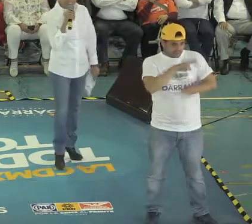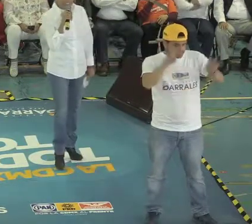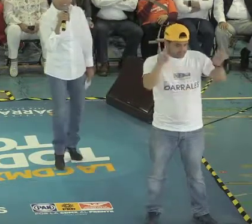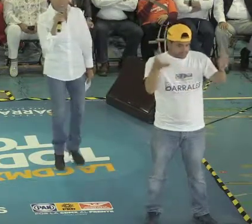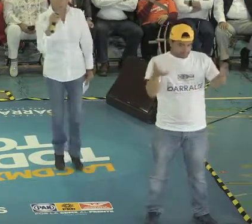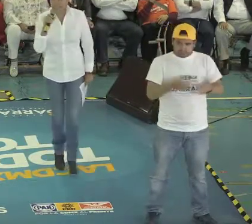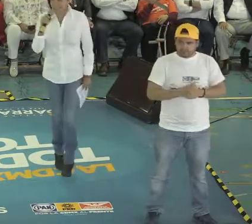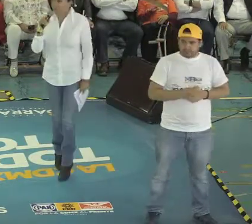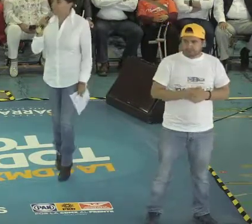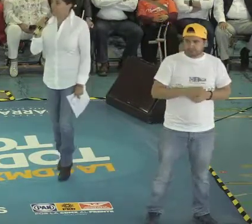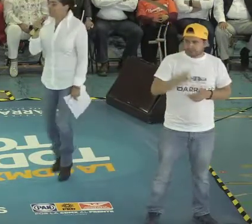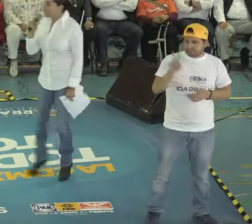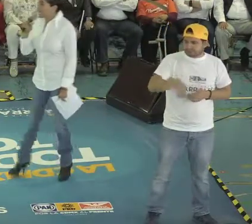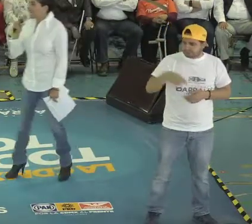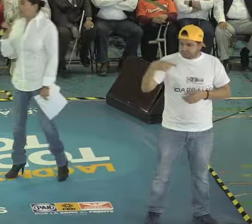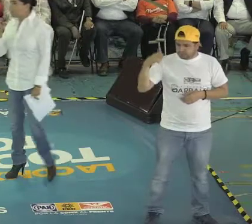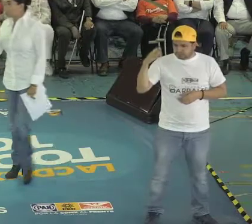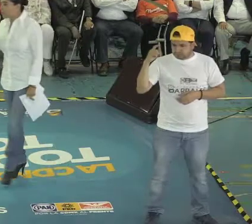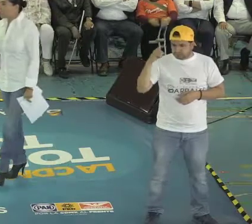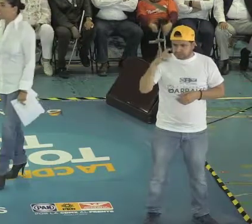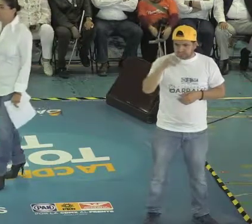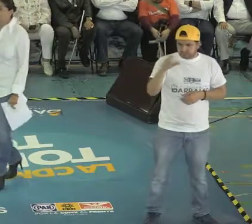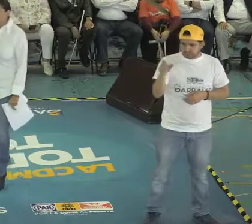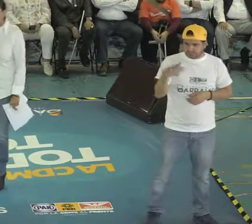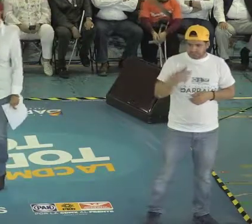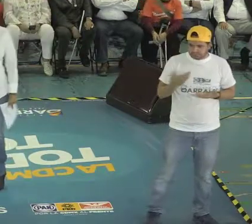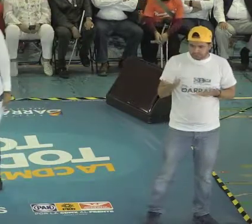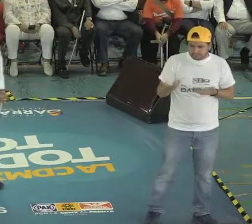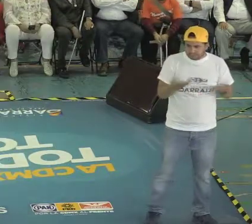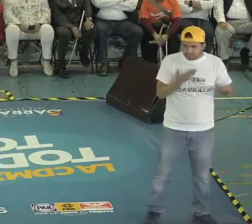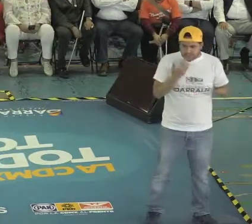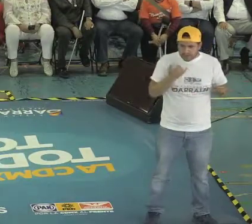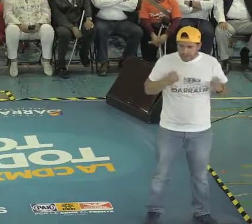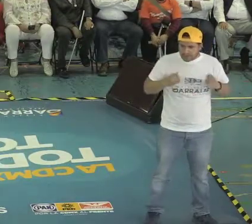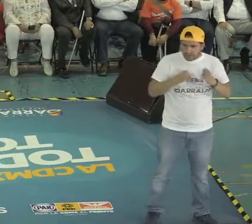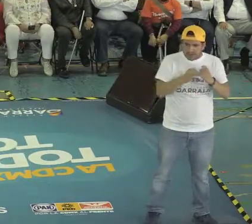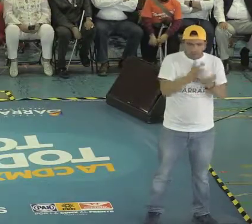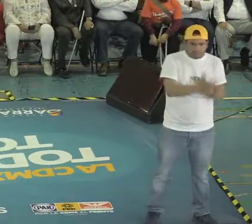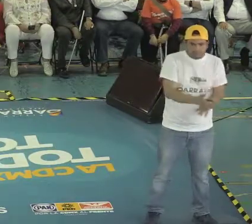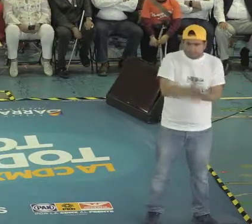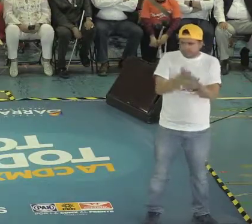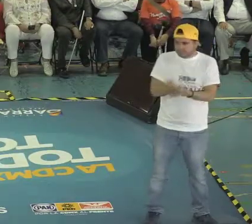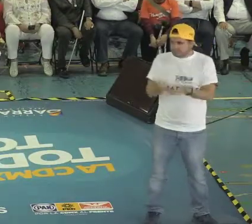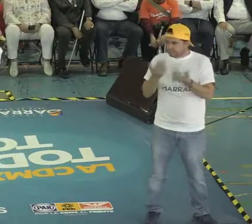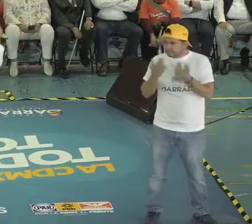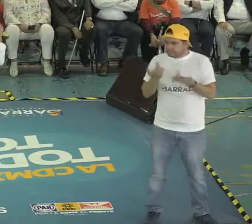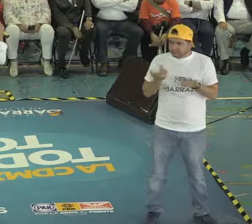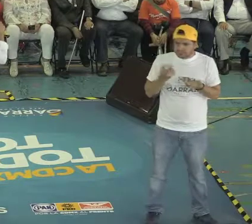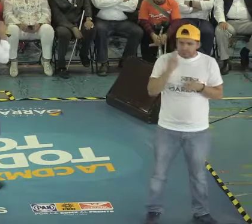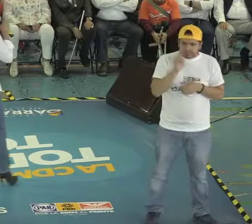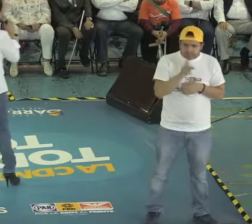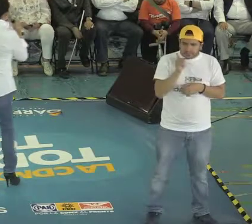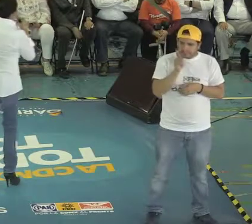increíble que en nuestra ciudad no tengamos un instituto de rehabilitación. Vemos a los papás,